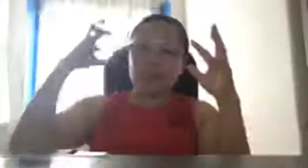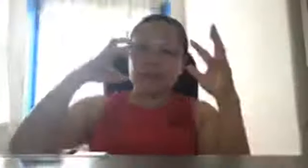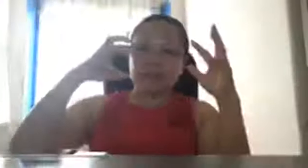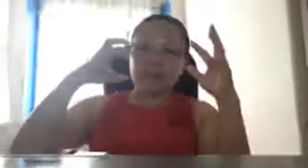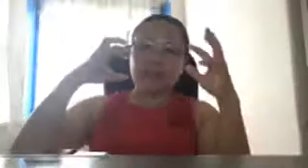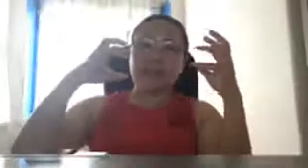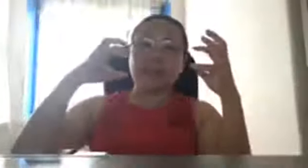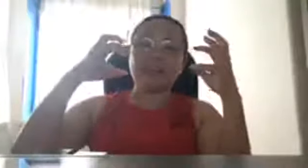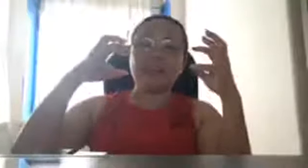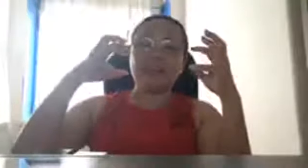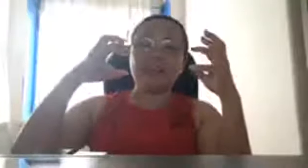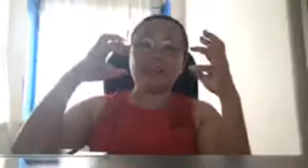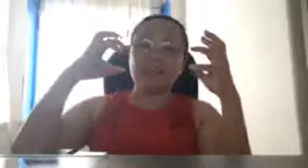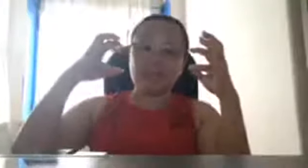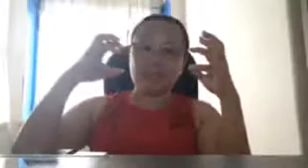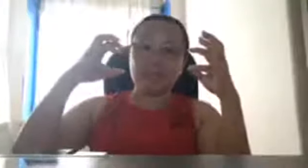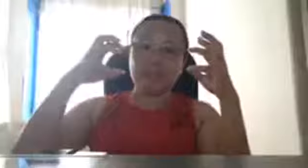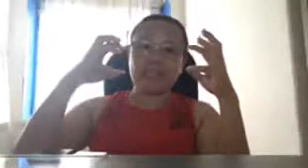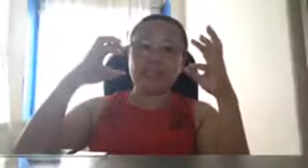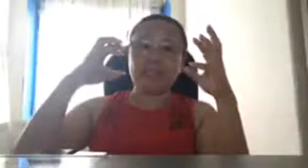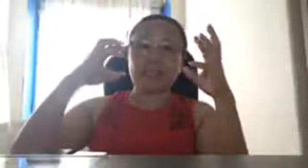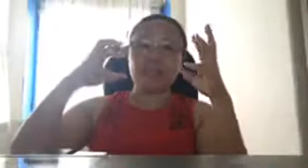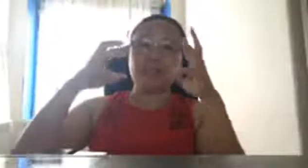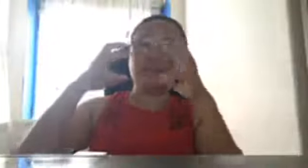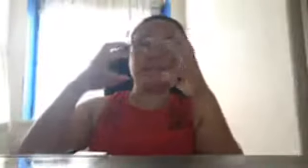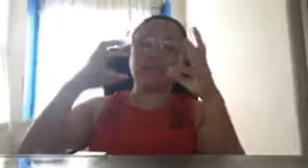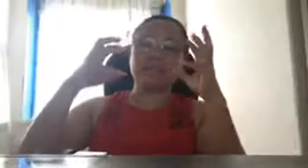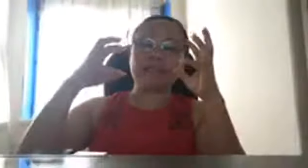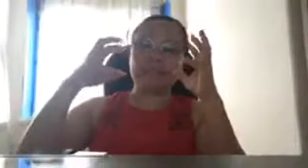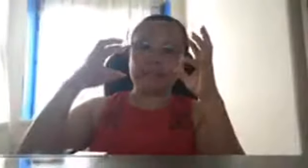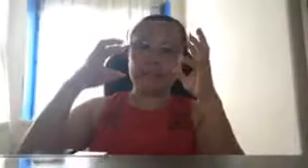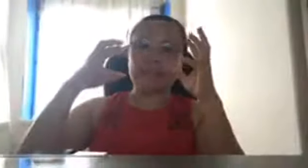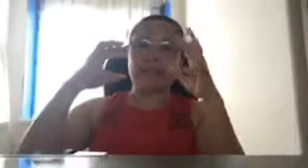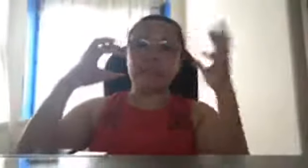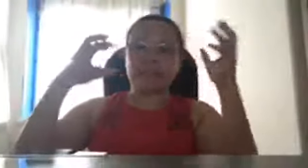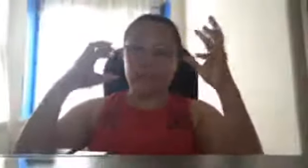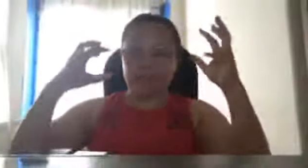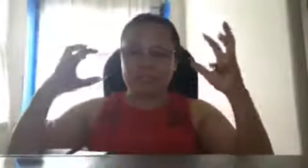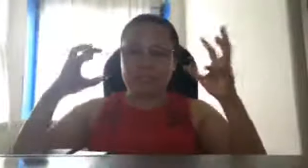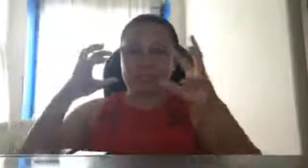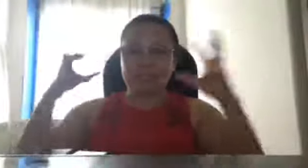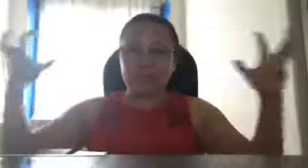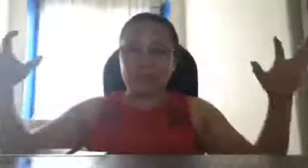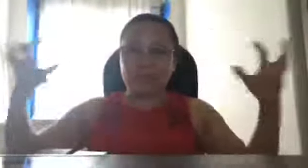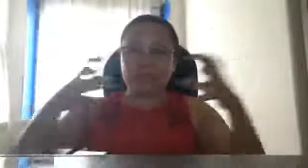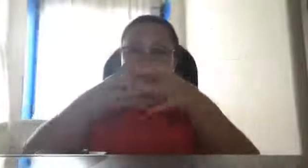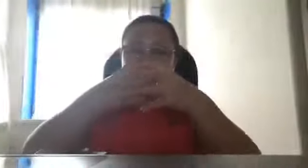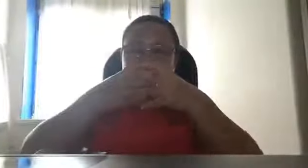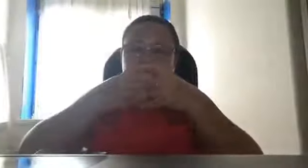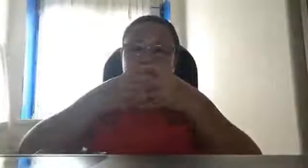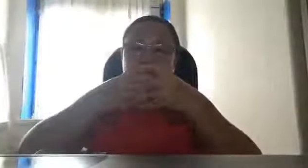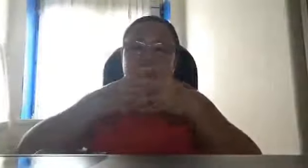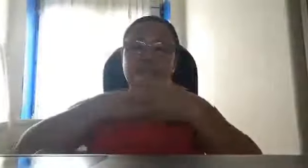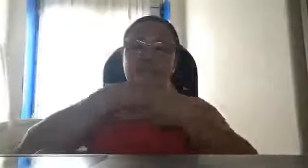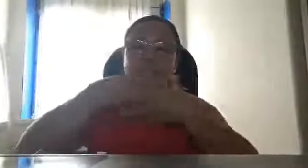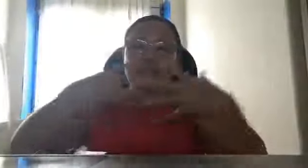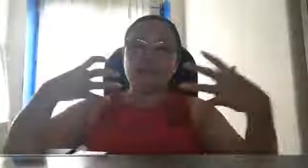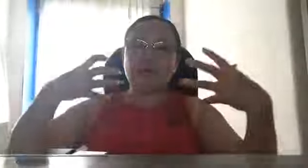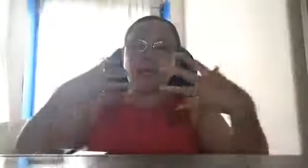air radar, kaya, kailangan ang air force natin, at, yung ating mga taga nasa, yung ating mga scientist, magkaisa sila, yung ating mga